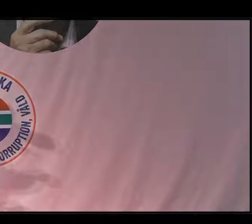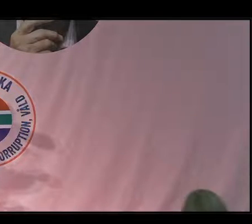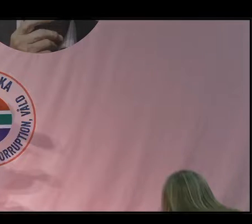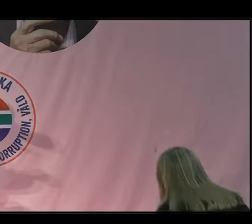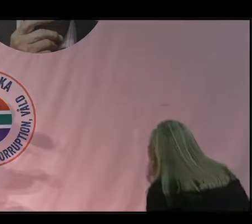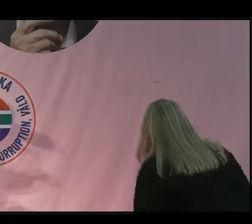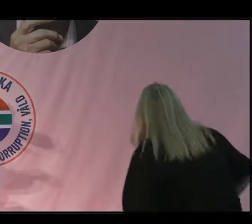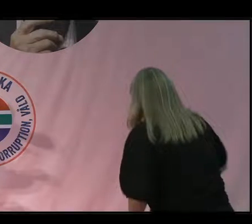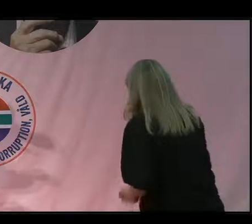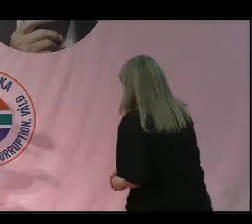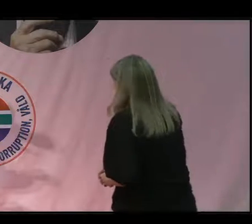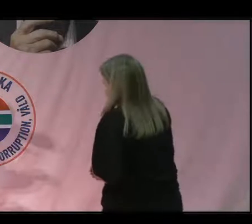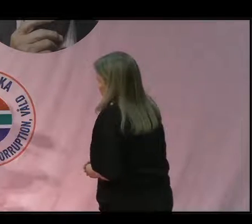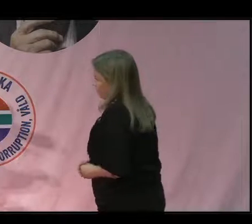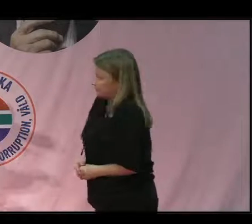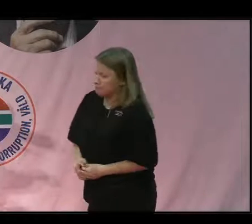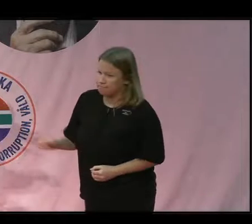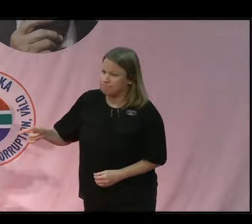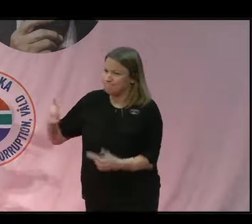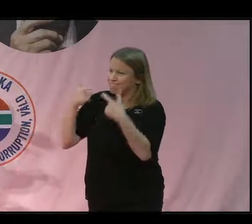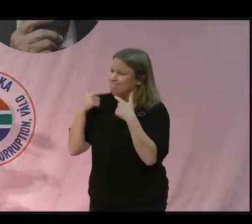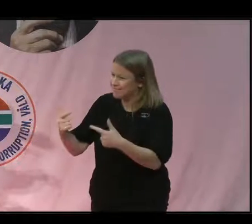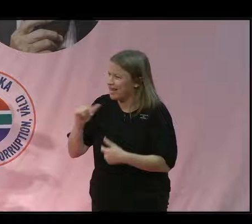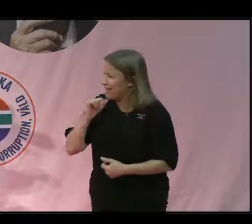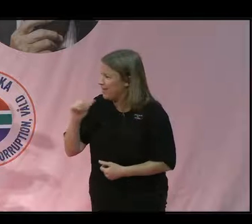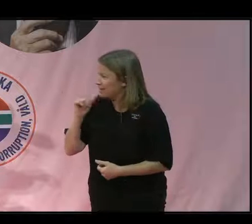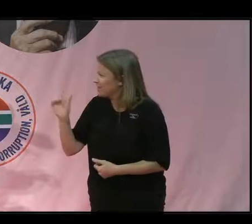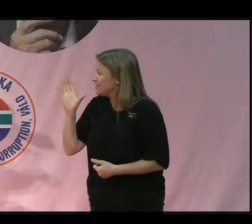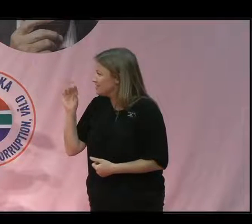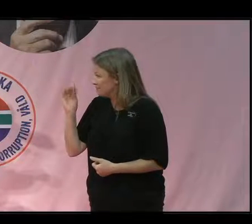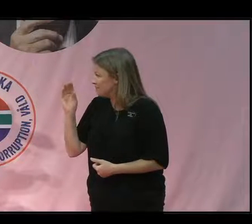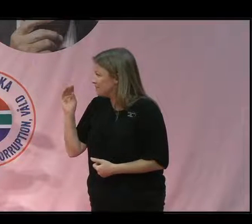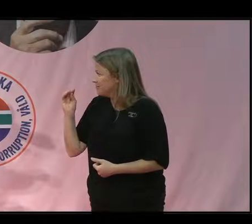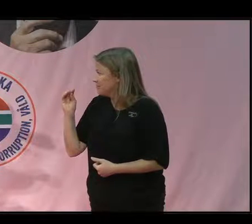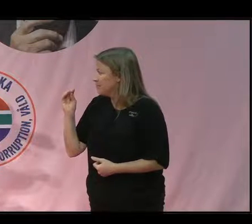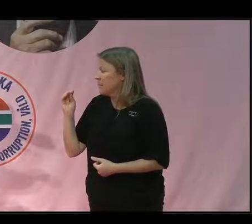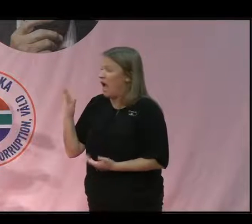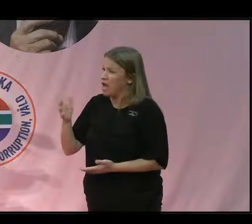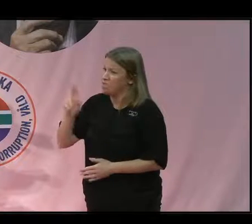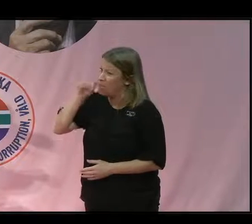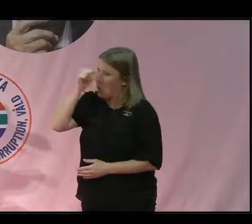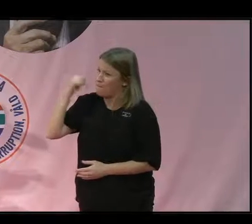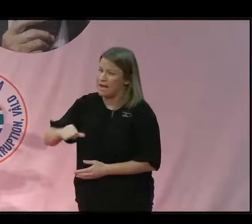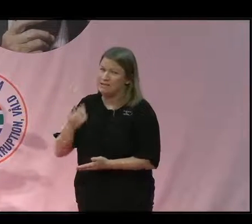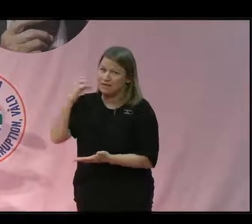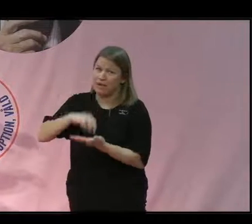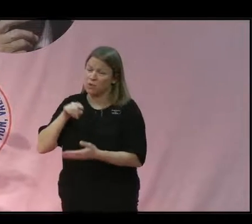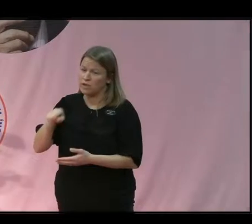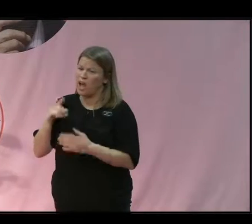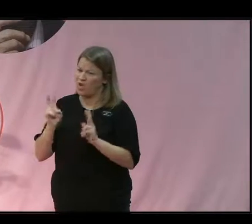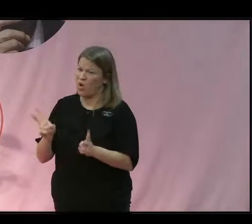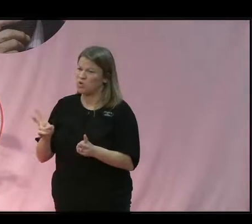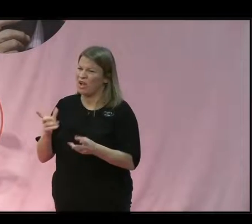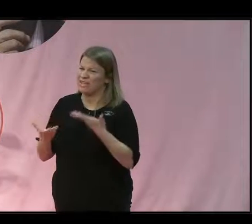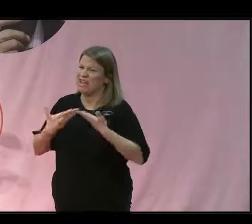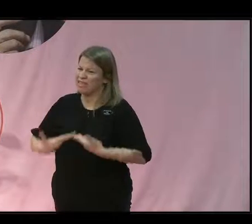Tack Anders. är ju den bild som ni båda målar och uppvisar att det är väldigt komplext. Det är också en ganska dyster